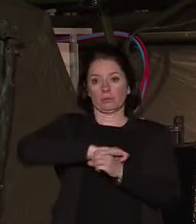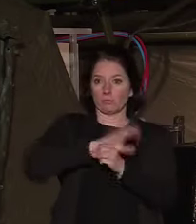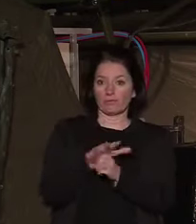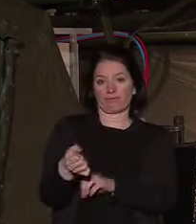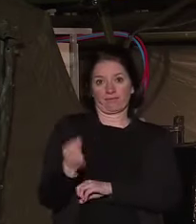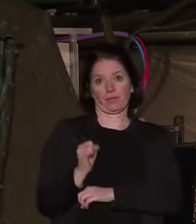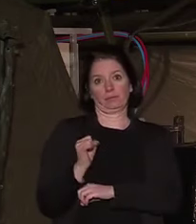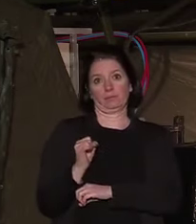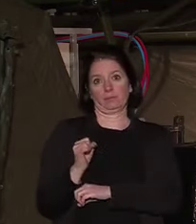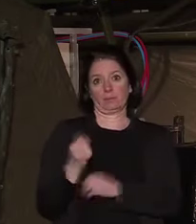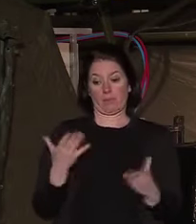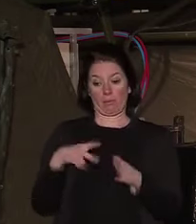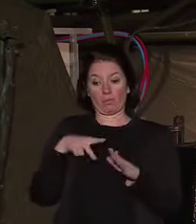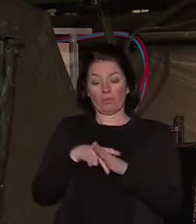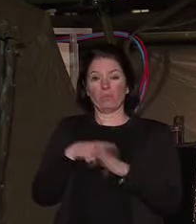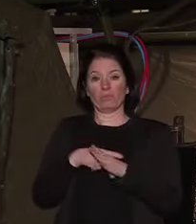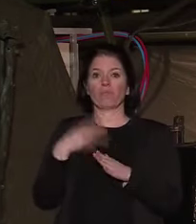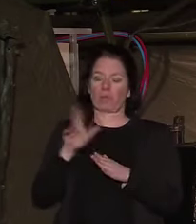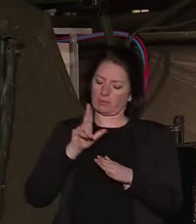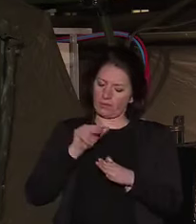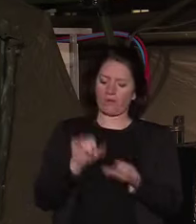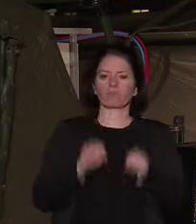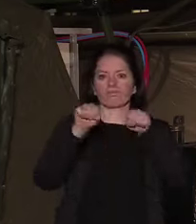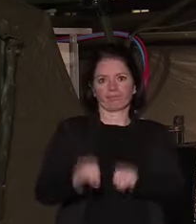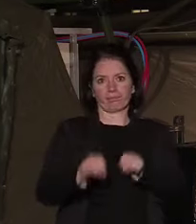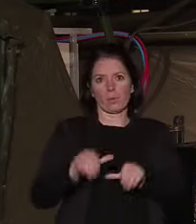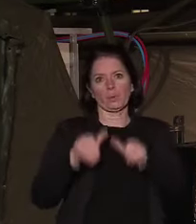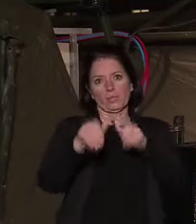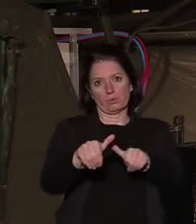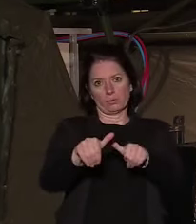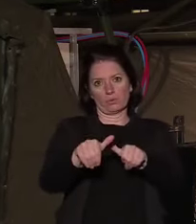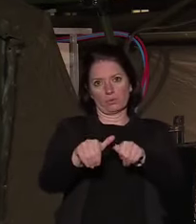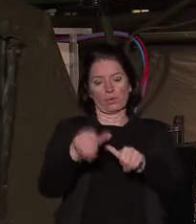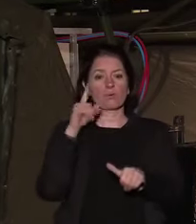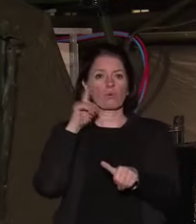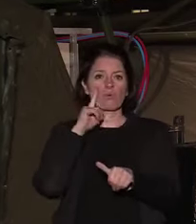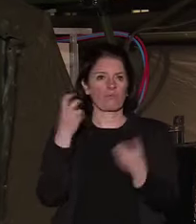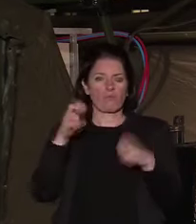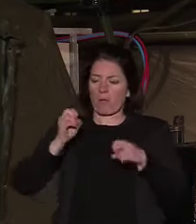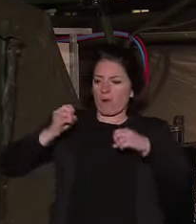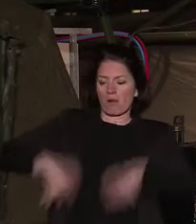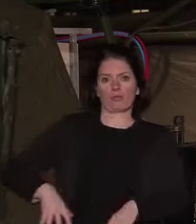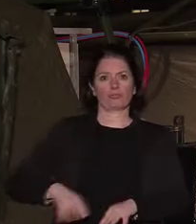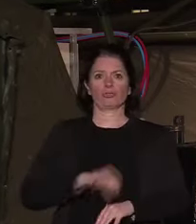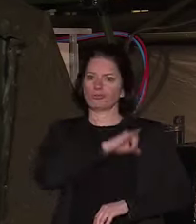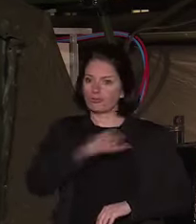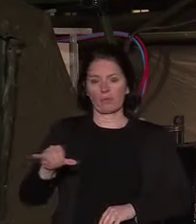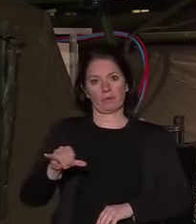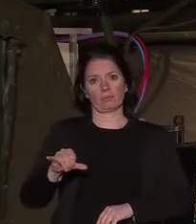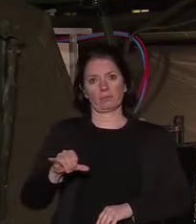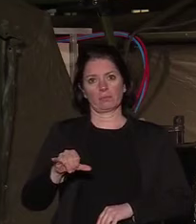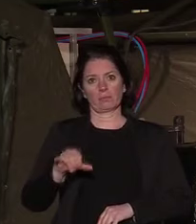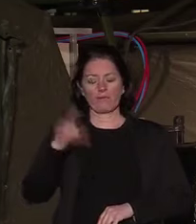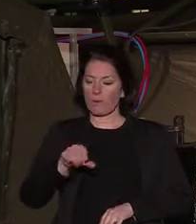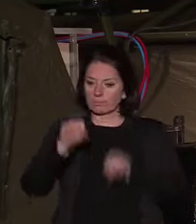'au début, mais nous tiendrons. Nous tiendrons parce que nous ne cèderons rien. Nous tiendrons